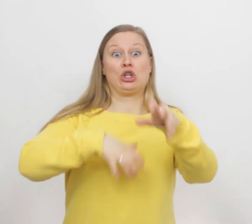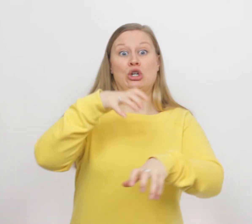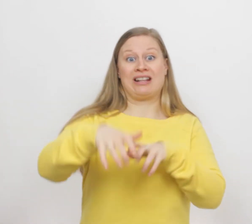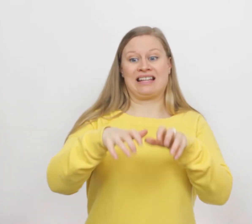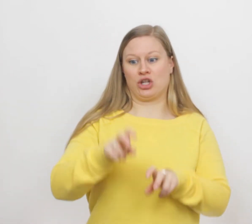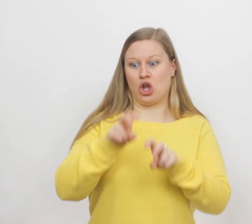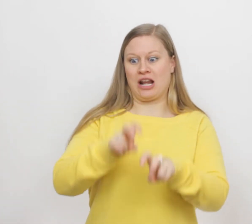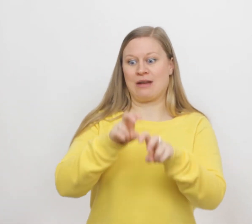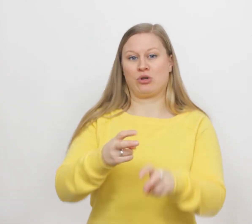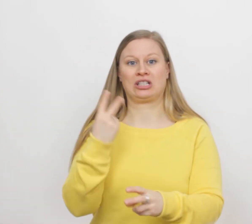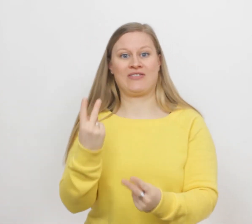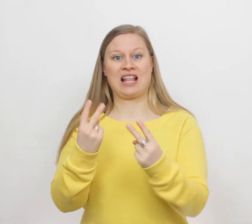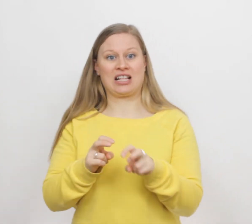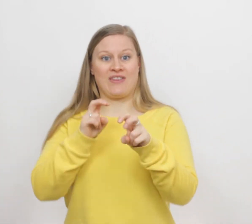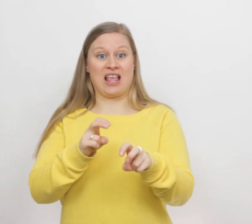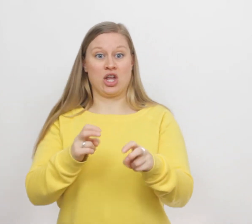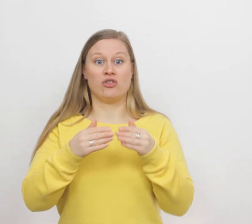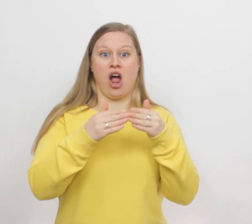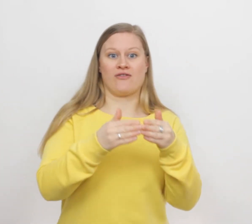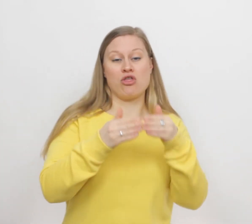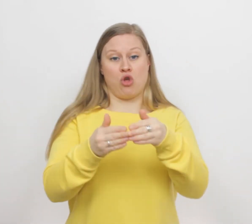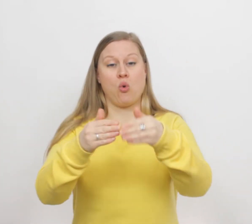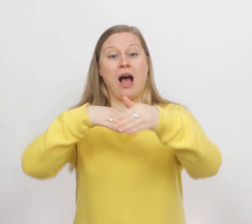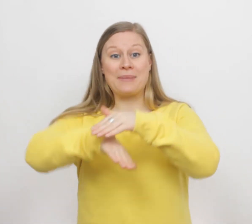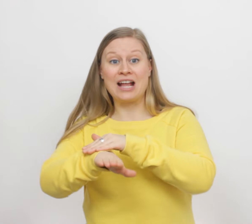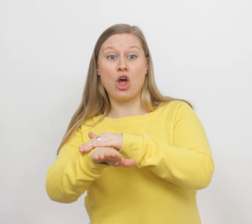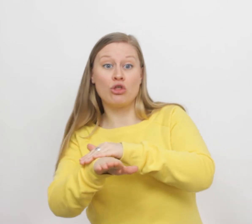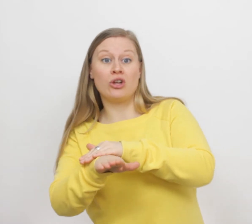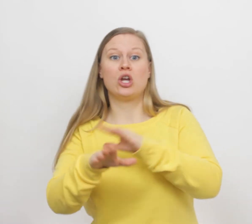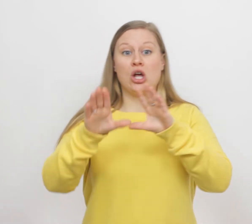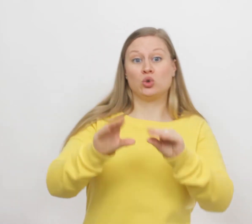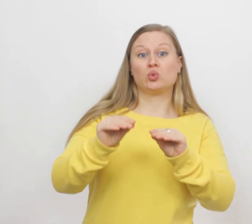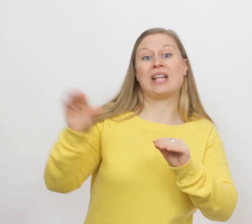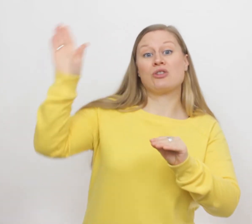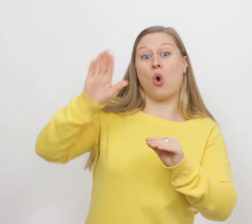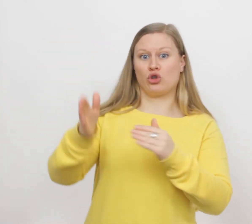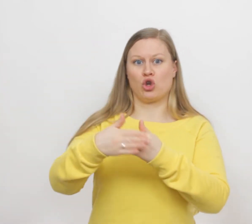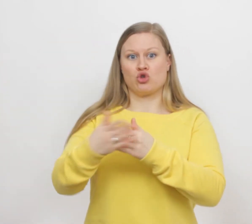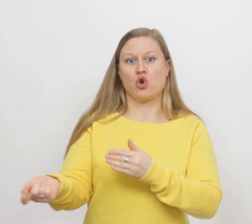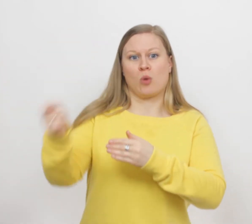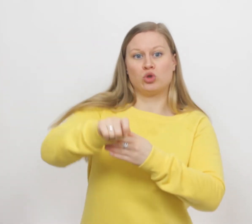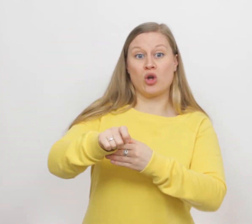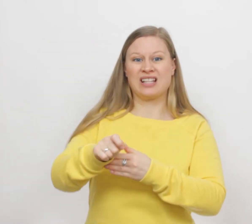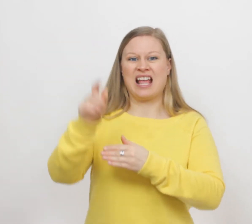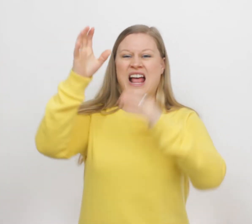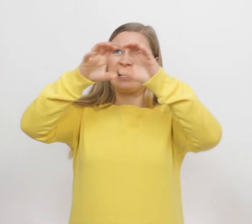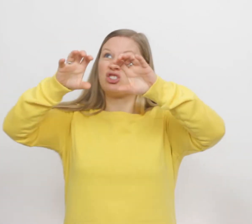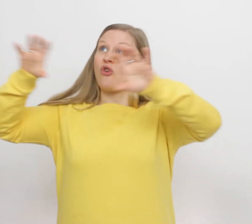De dieren liepen twee aan twee, de ark van Noach binnen. En toen deed God de deur op slot, en liet de